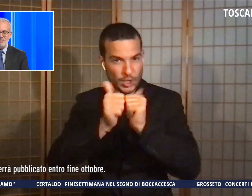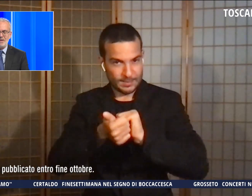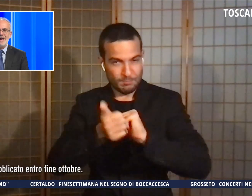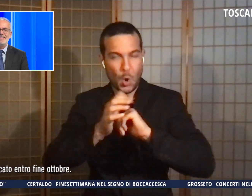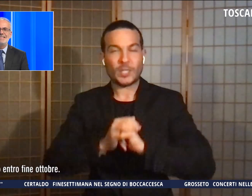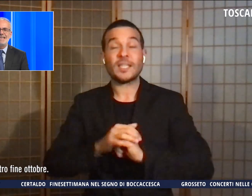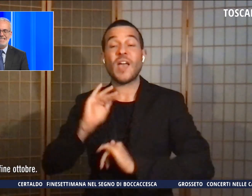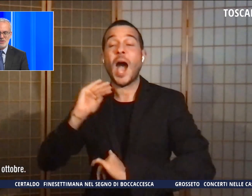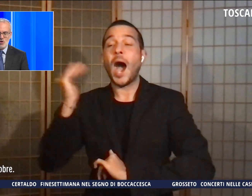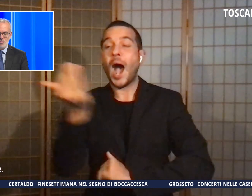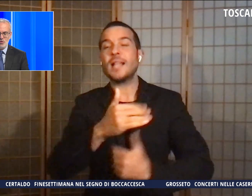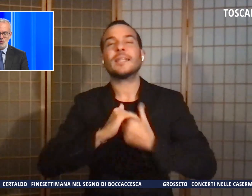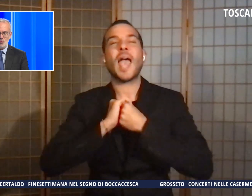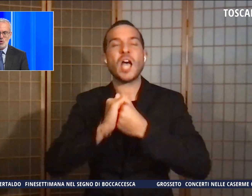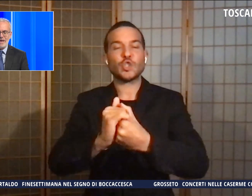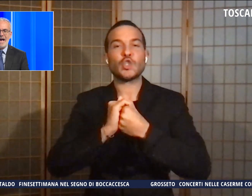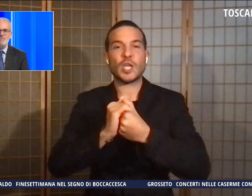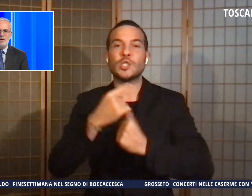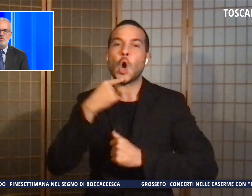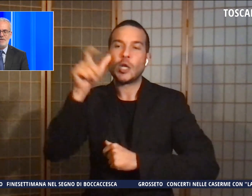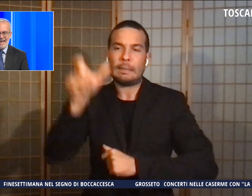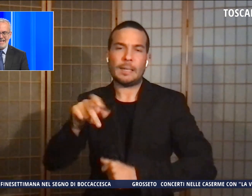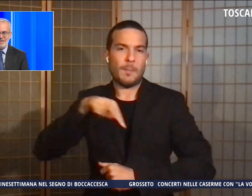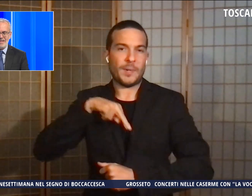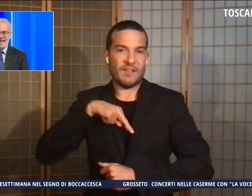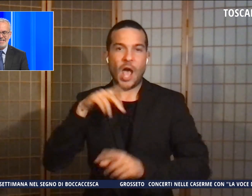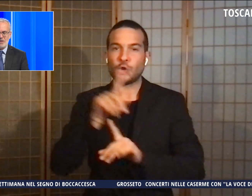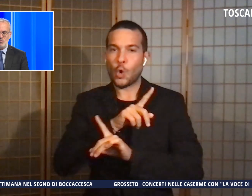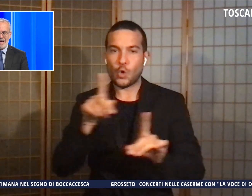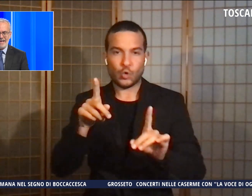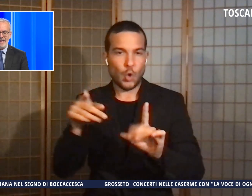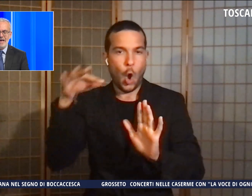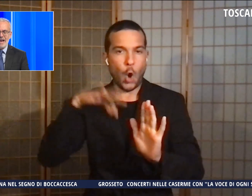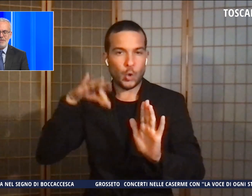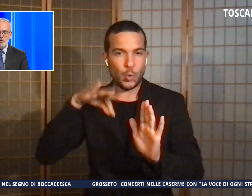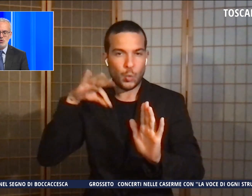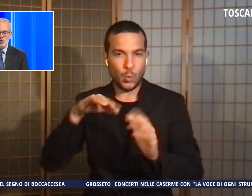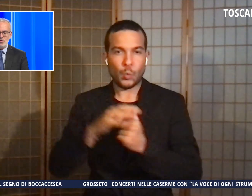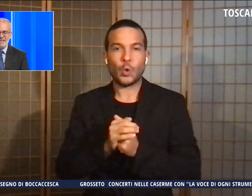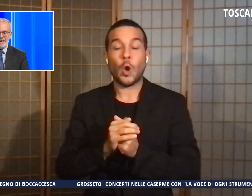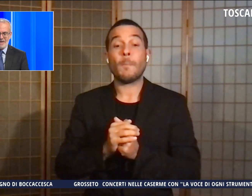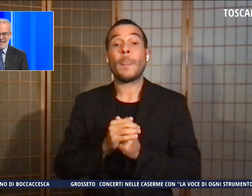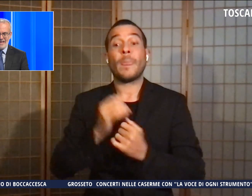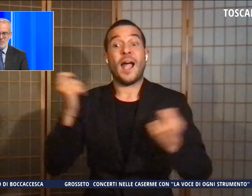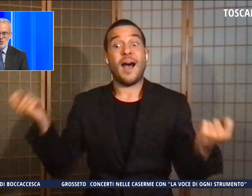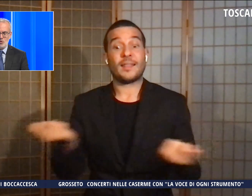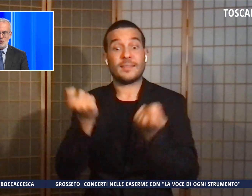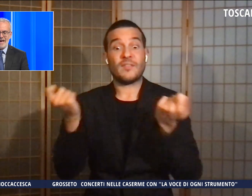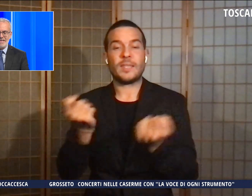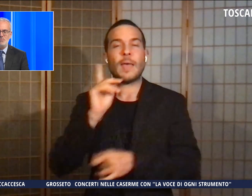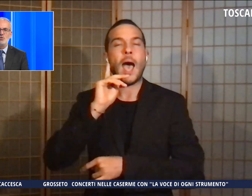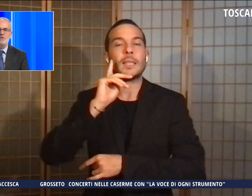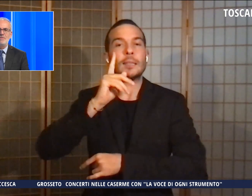soggetti privati senza scopo di lucro che abbiano, fra le attività statutarie, la promozione della pratica